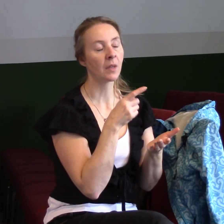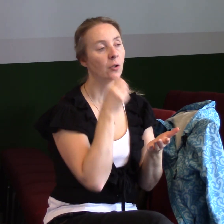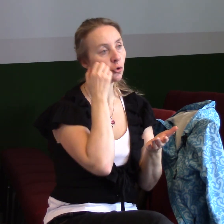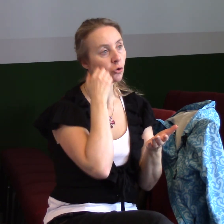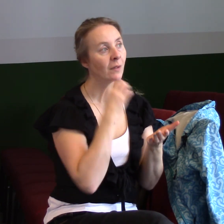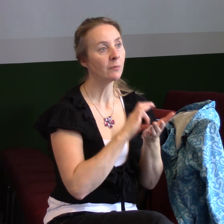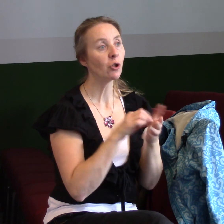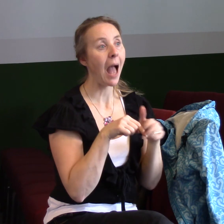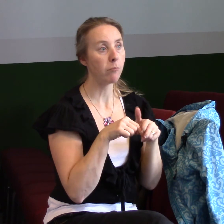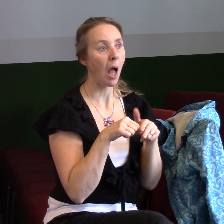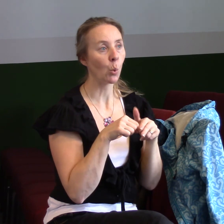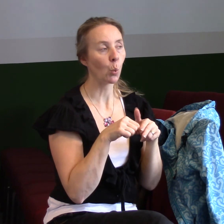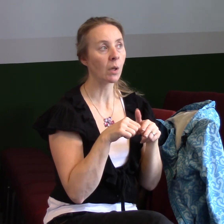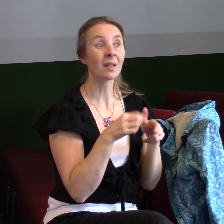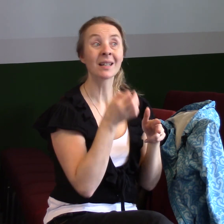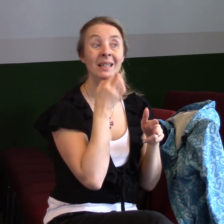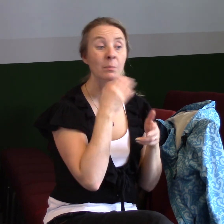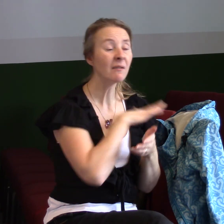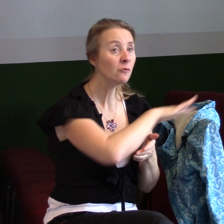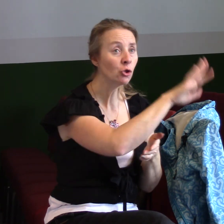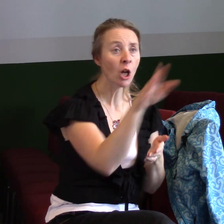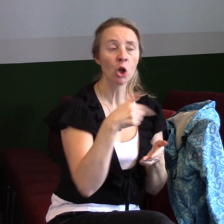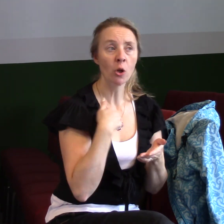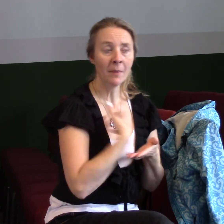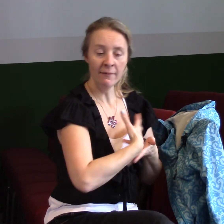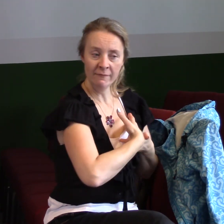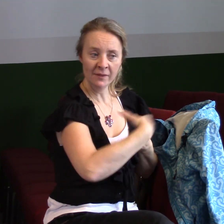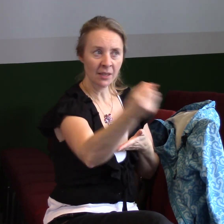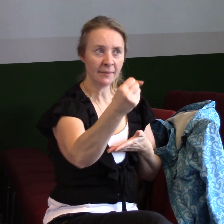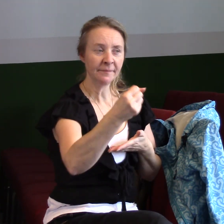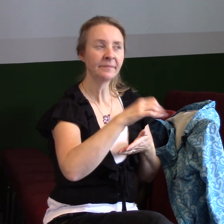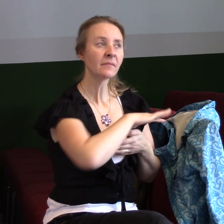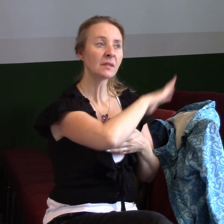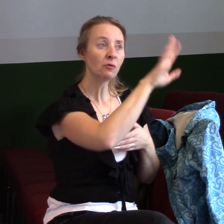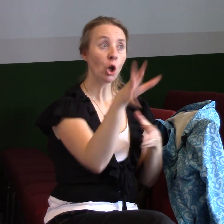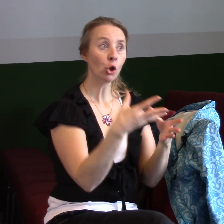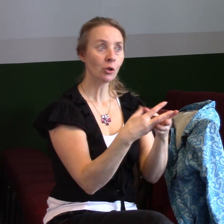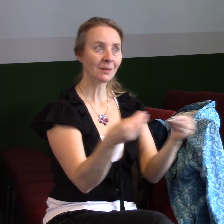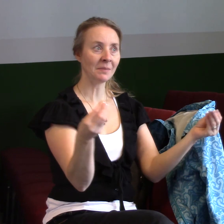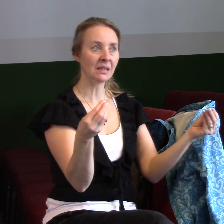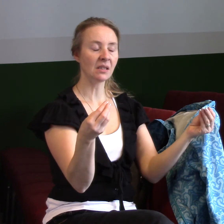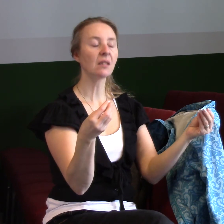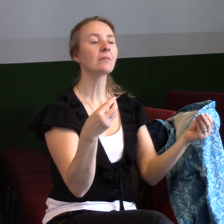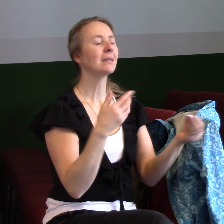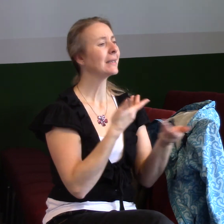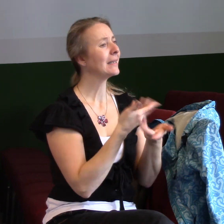kdybych úplně o všechno přišel a všechno, v co věřím a všechno, do čeho investuju, svůj život se ztratilo. Nic by nezůstalo.